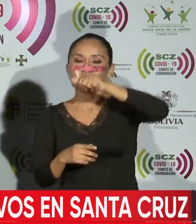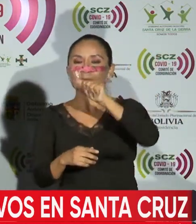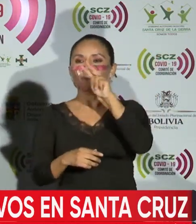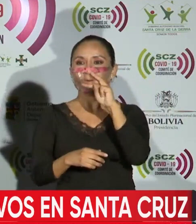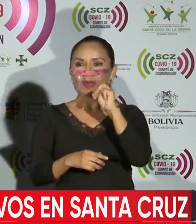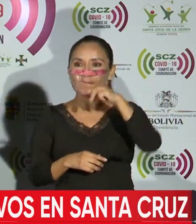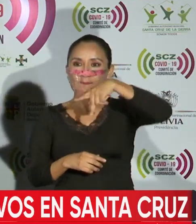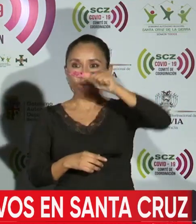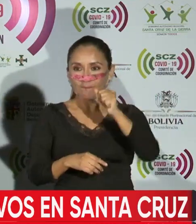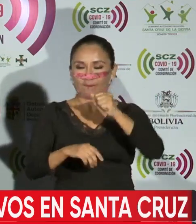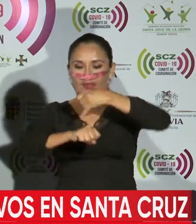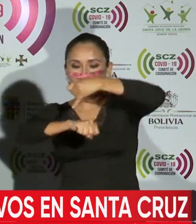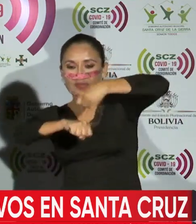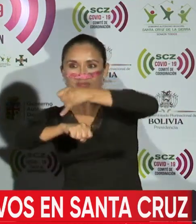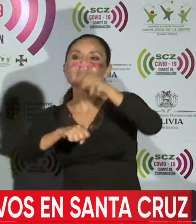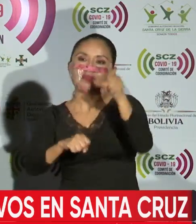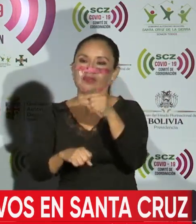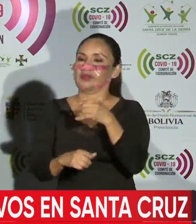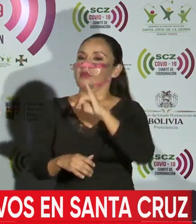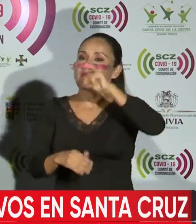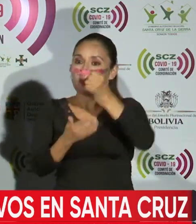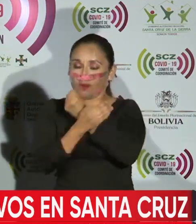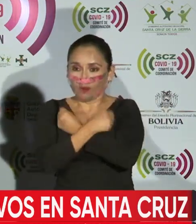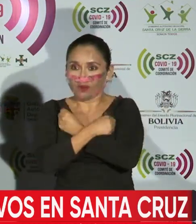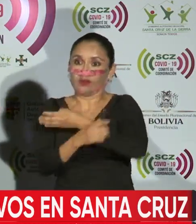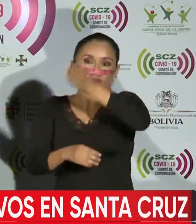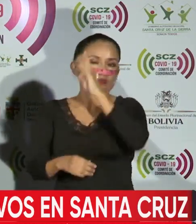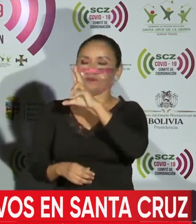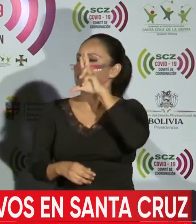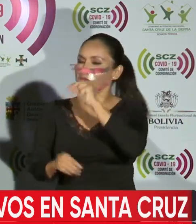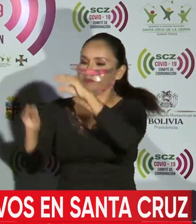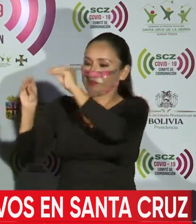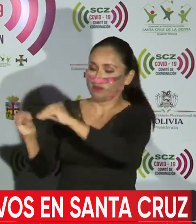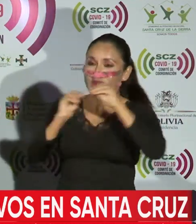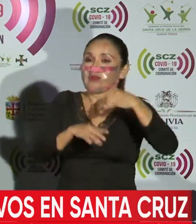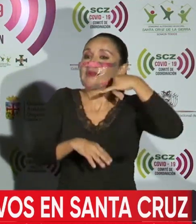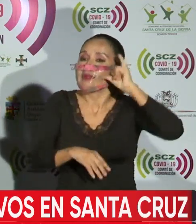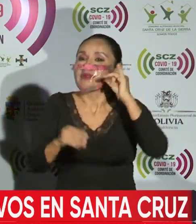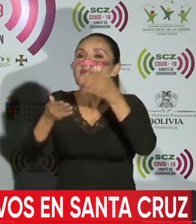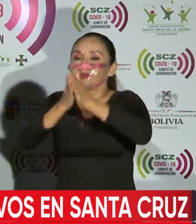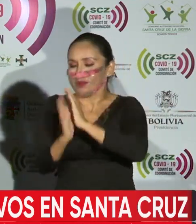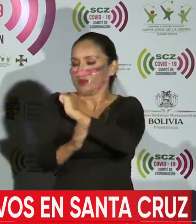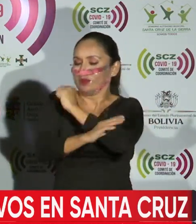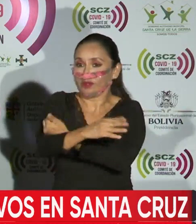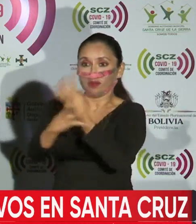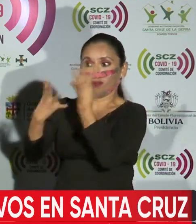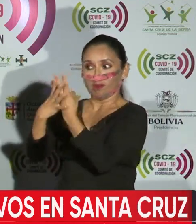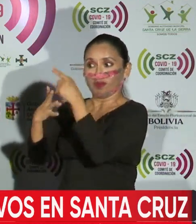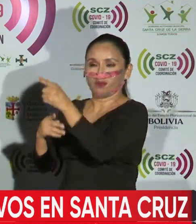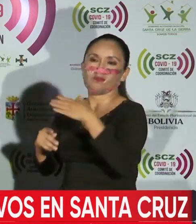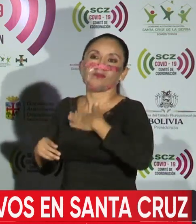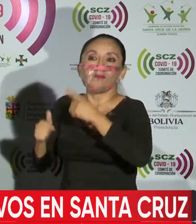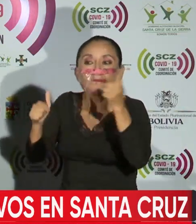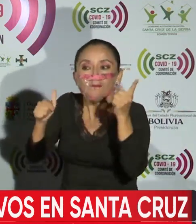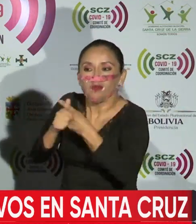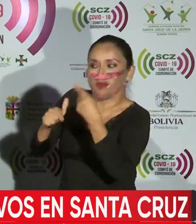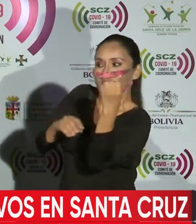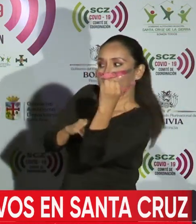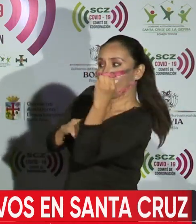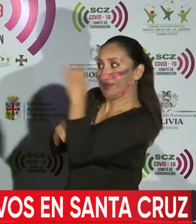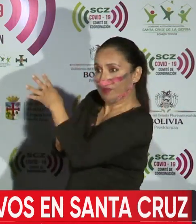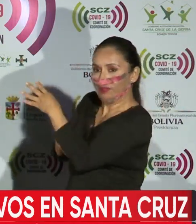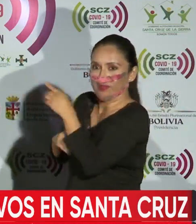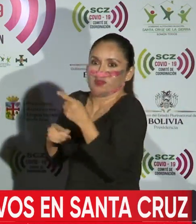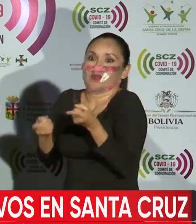en ese hospital. Hemos pedido ayer a las autoridades penitenciarias de Palma Sola que se notifique previamente